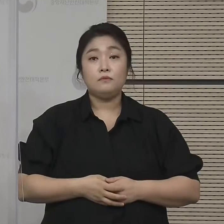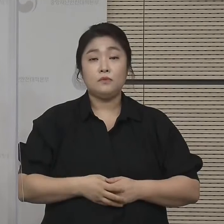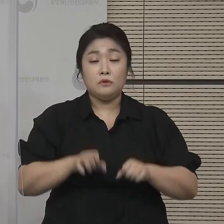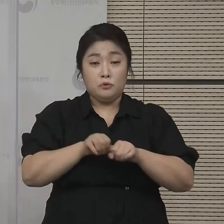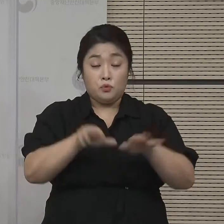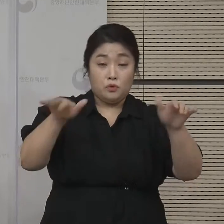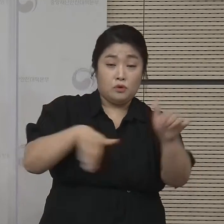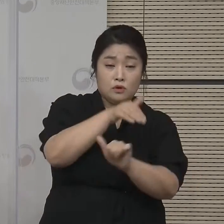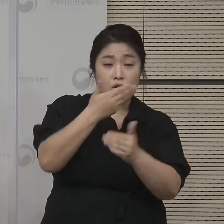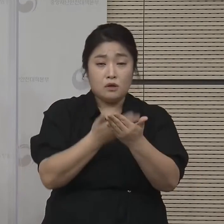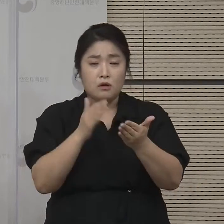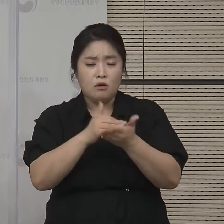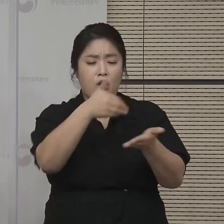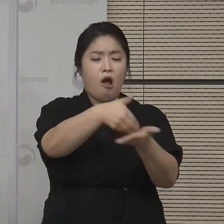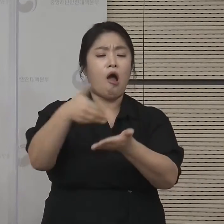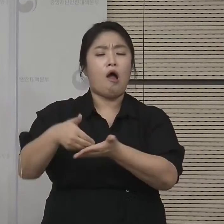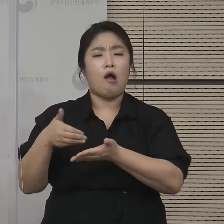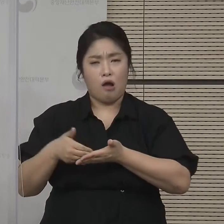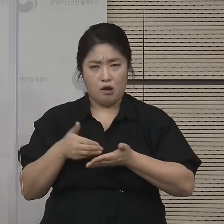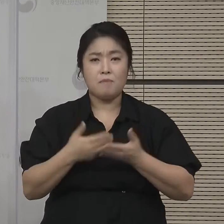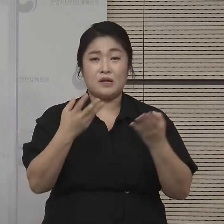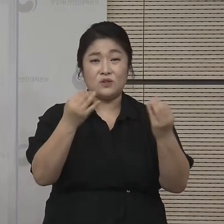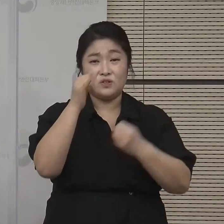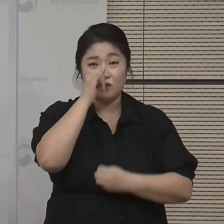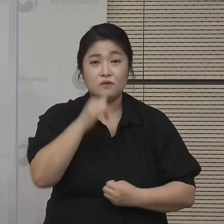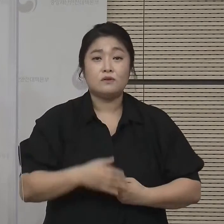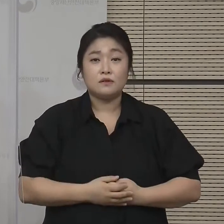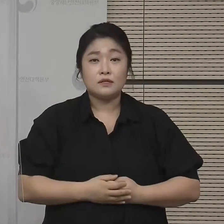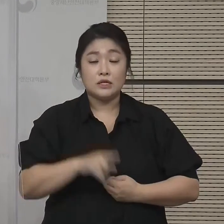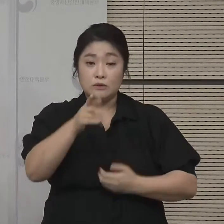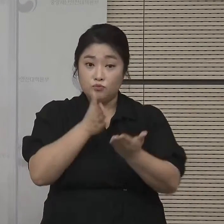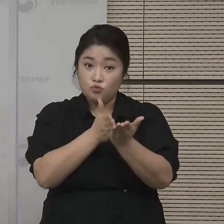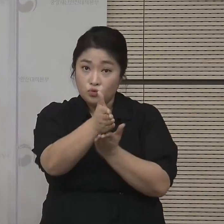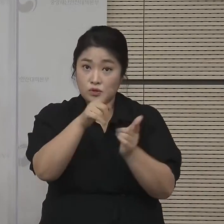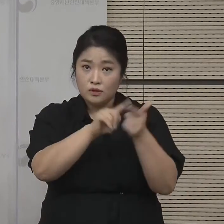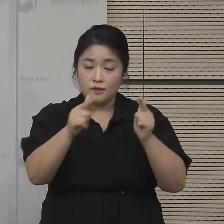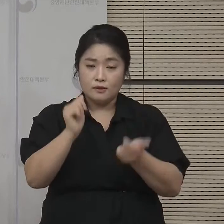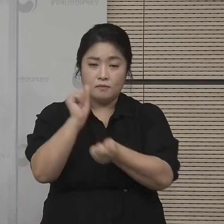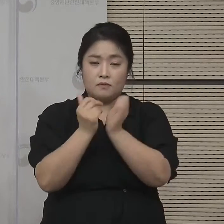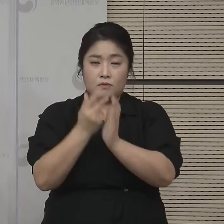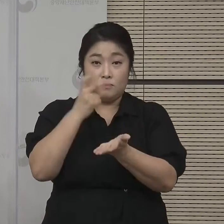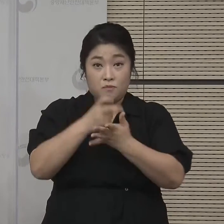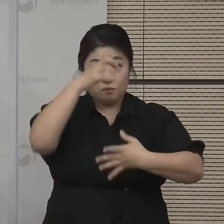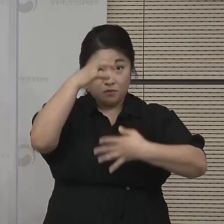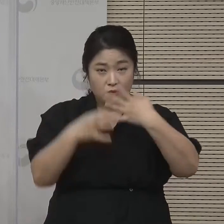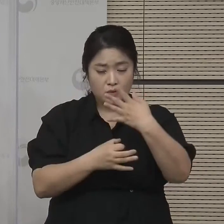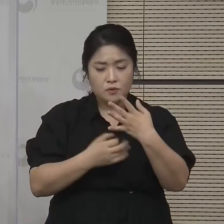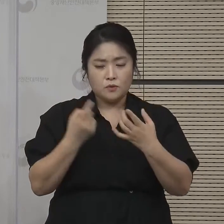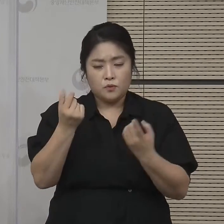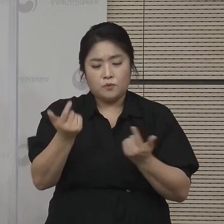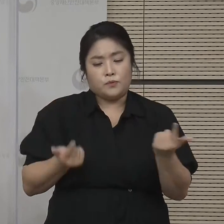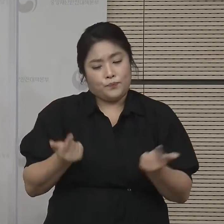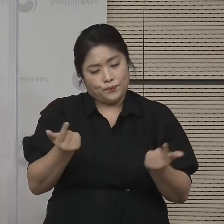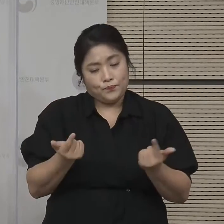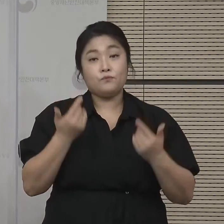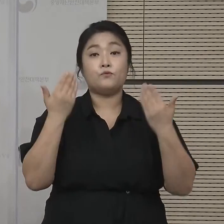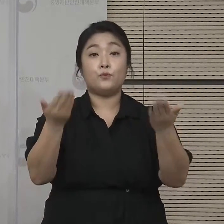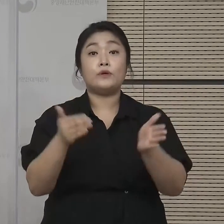이외 현장에서의 개선 건의가 많은 분야도 있었습니다. 이 분야에 대해서 방역수치를 일부 조정하였습니다.